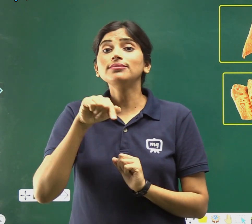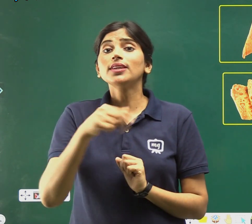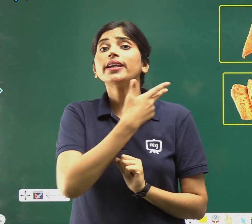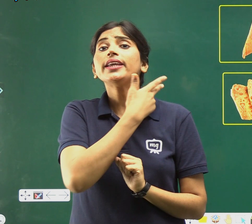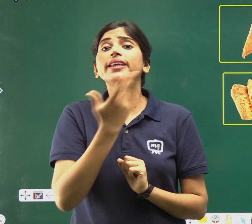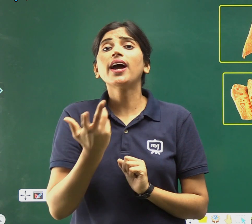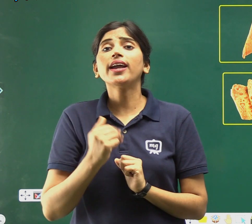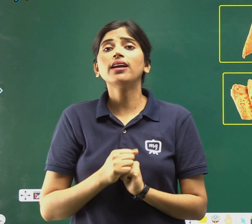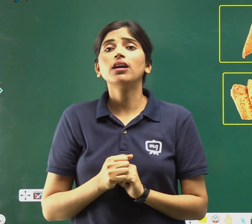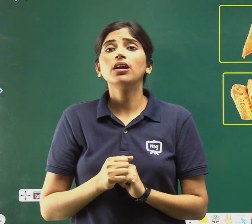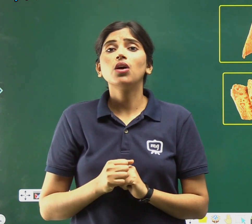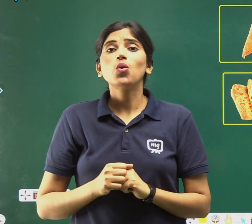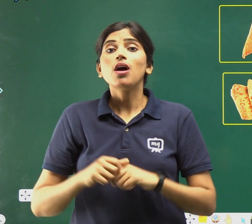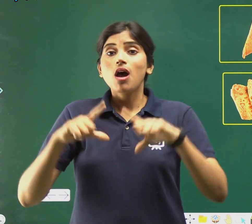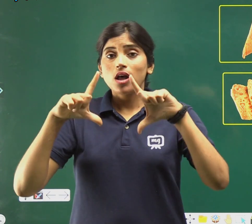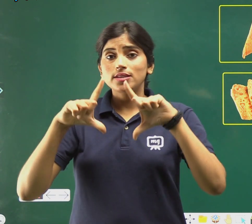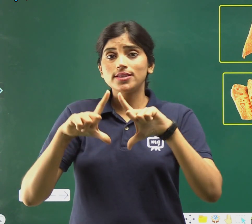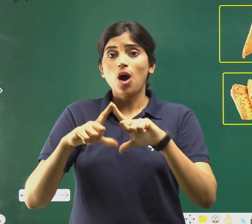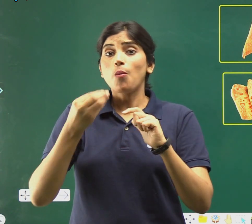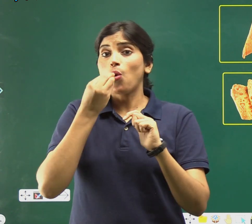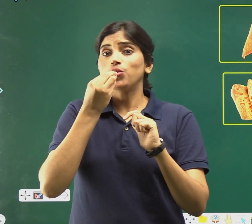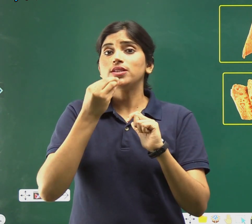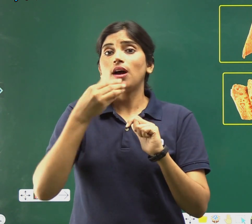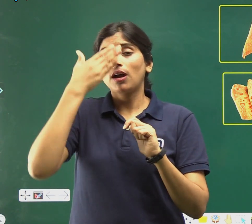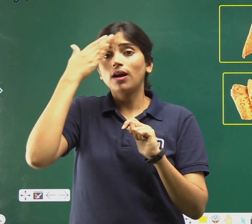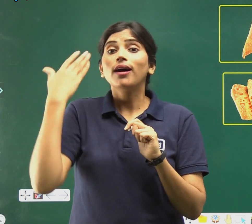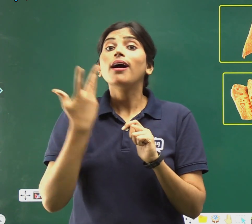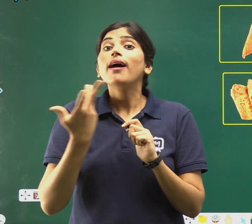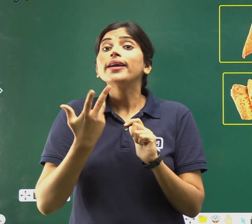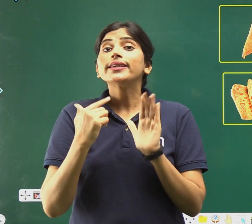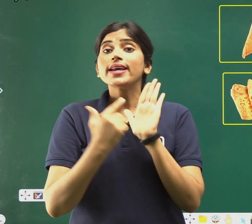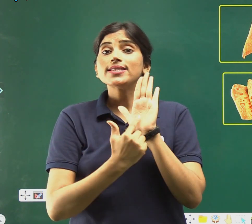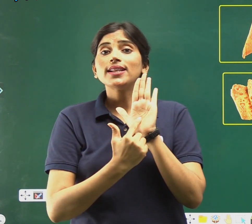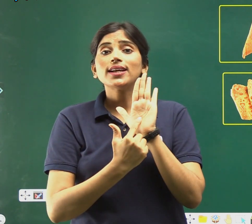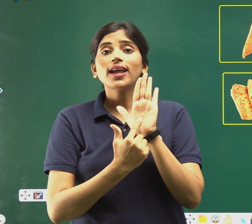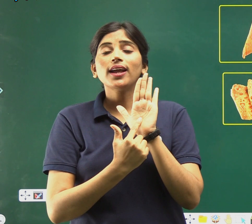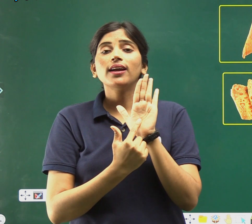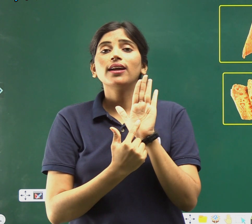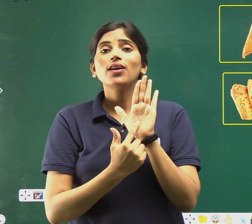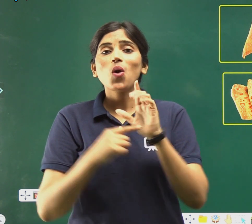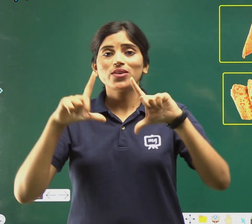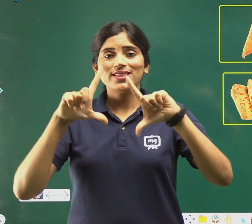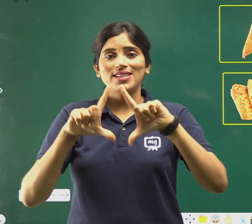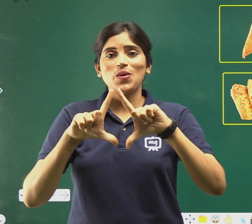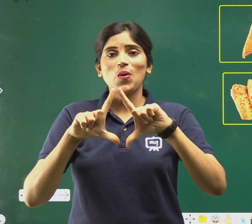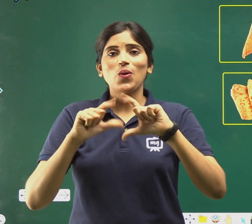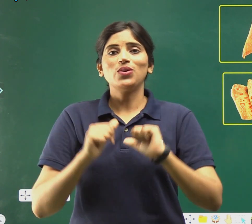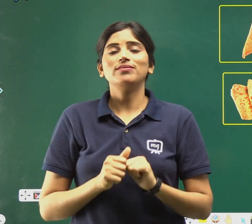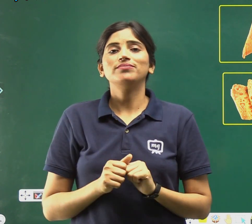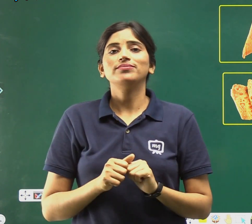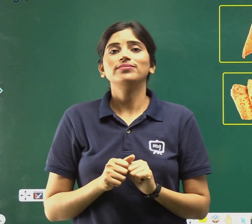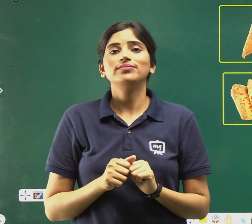क्या है? समोसा, कैसा दिख रहा है? तिक कौन?